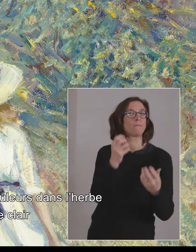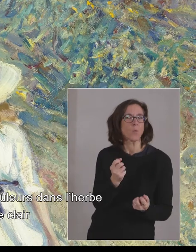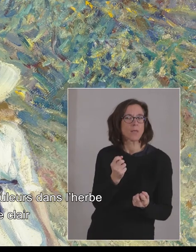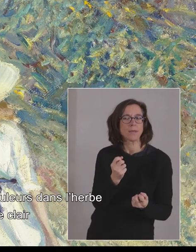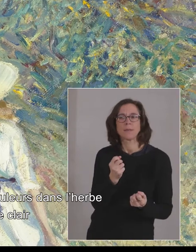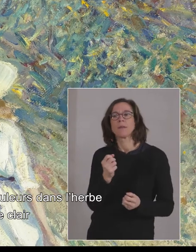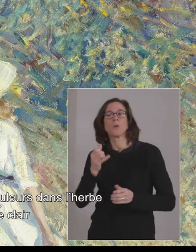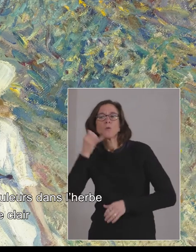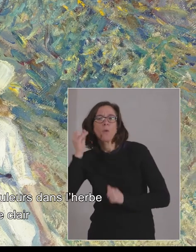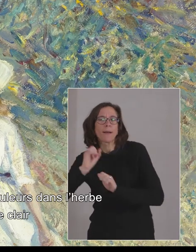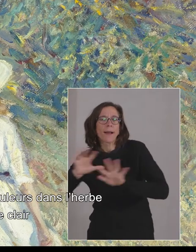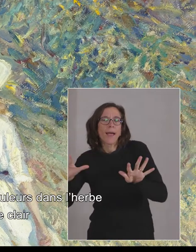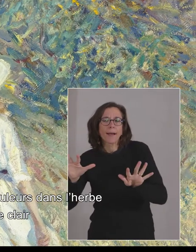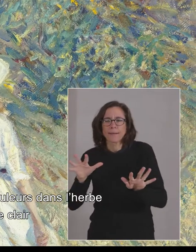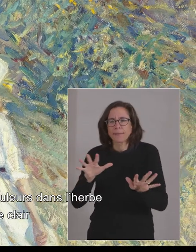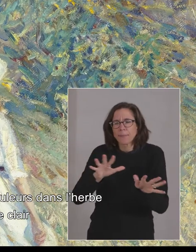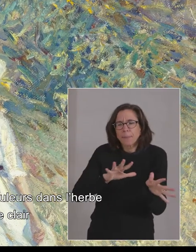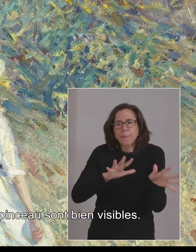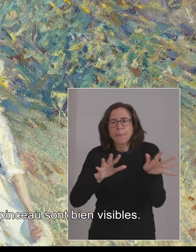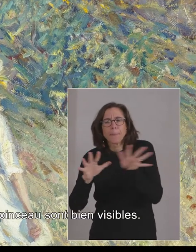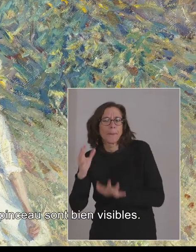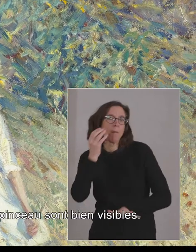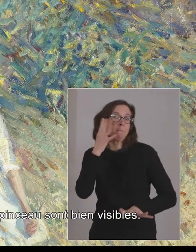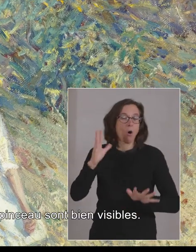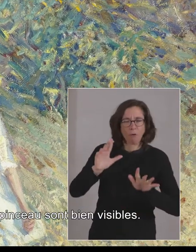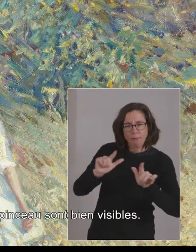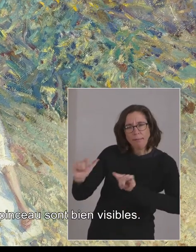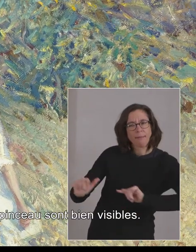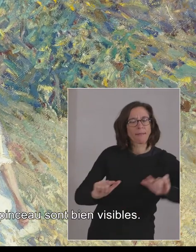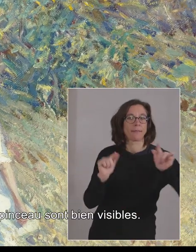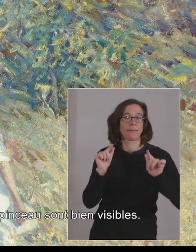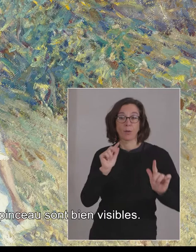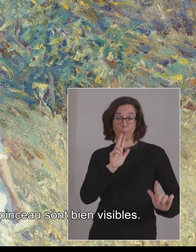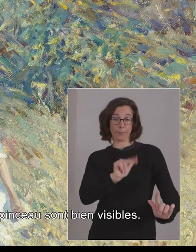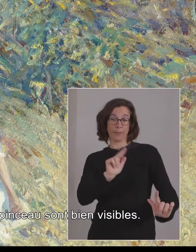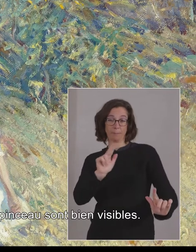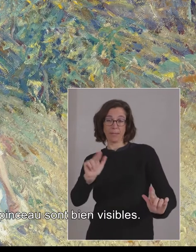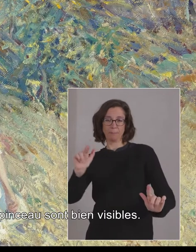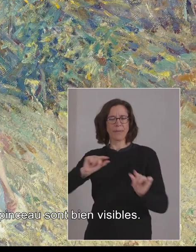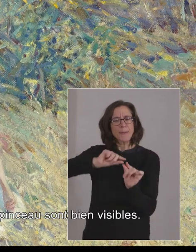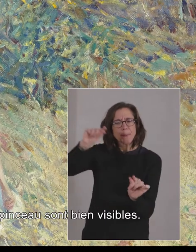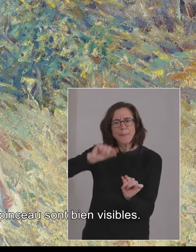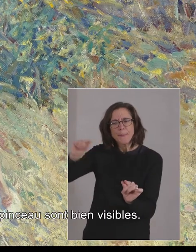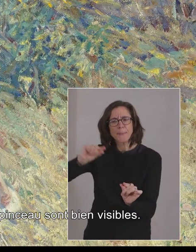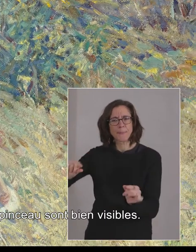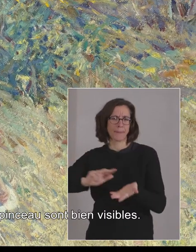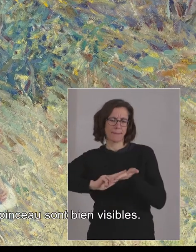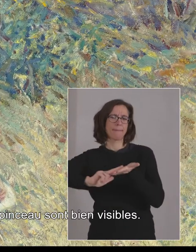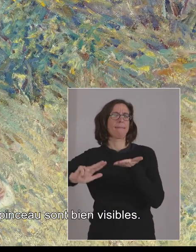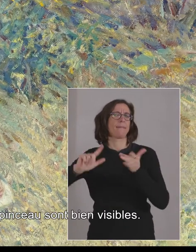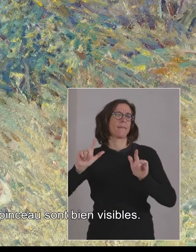clair presque blanc à certains endroits. Les touches du pinceau sont bien visibles.